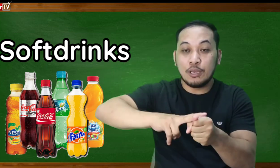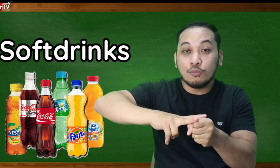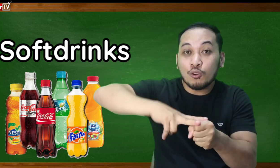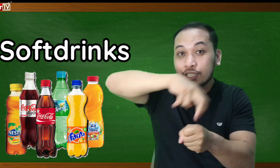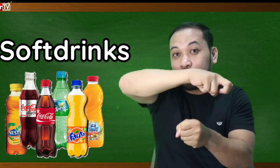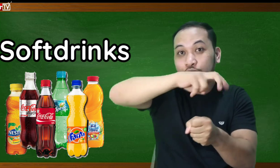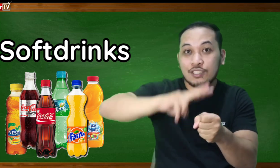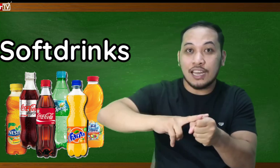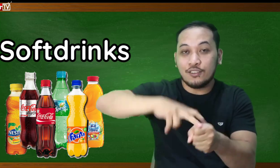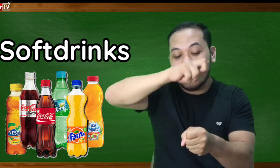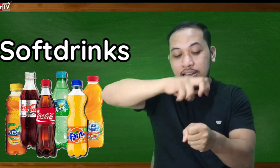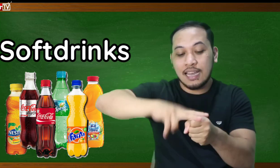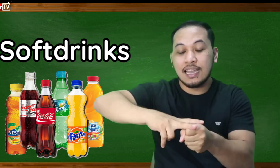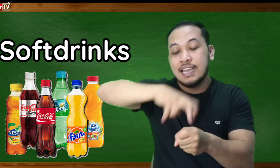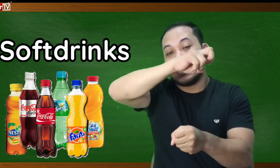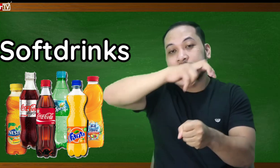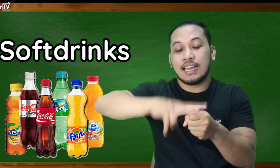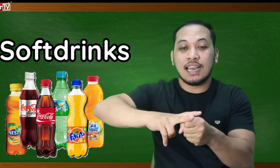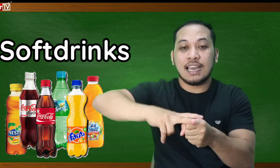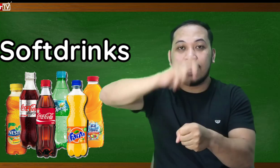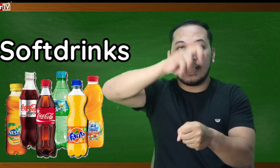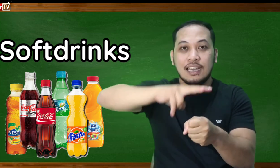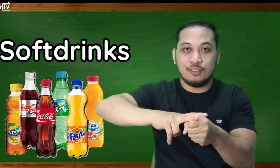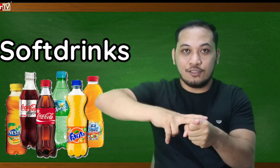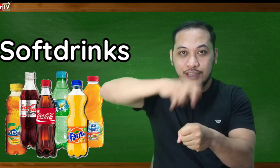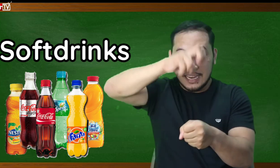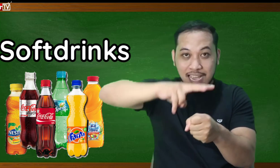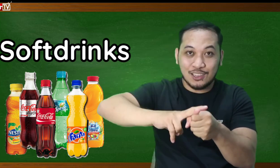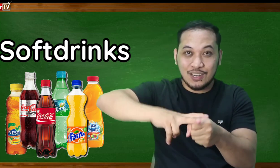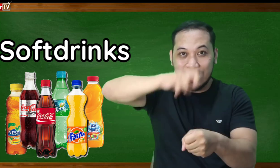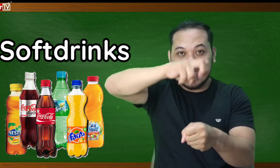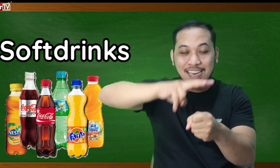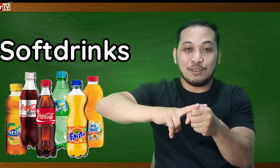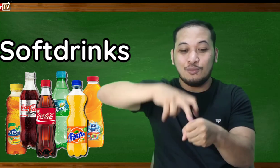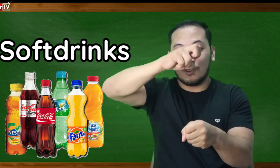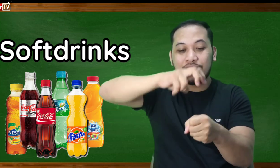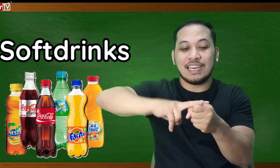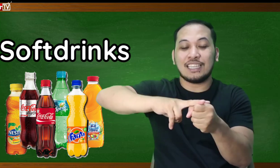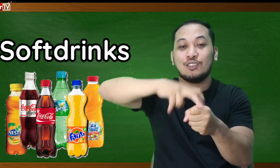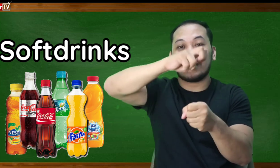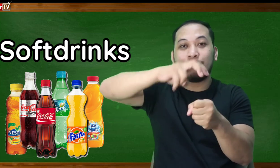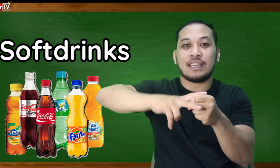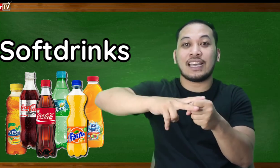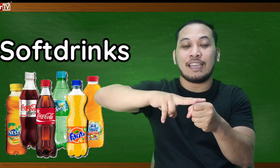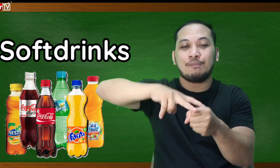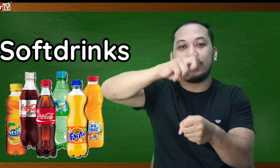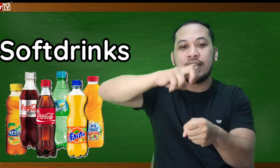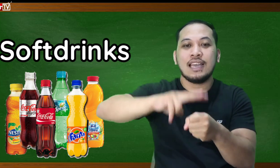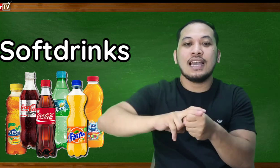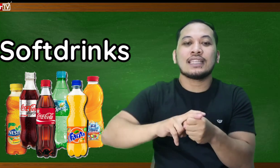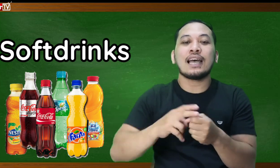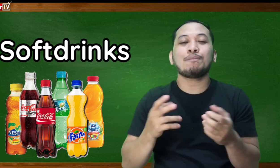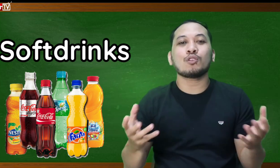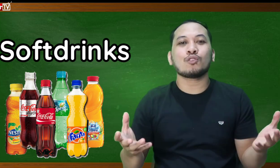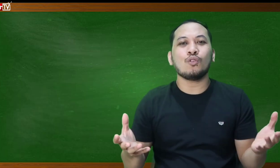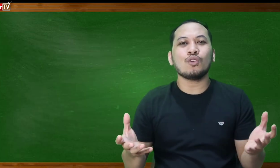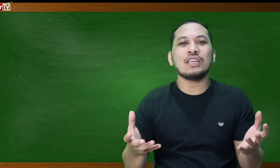binubuksan yun sa ano ha sa yung ginaganto natin binubuksan natin sa may takip nya tapos kung